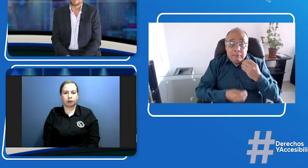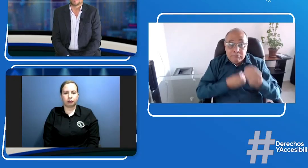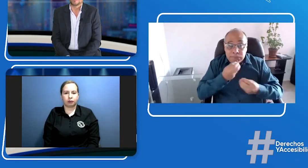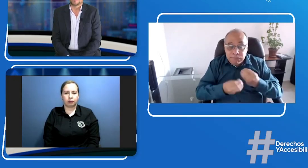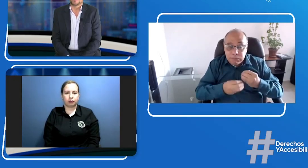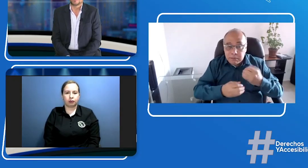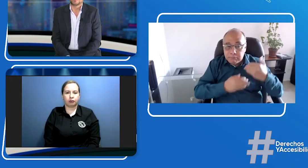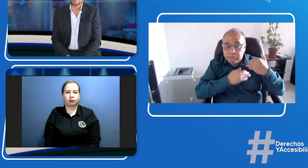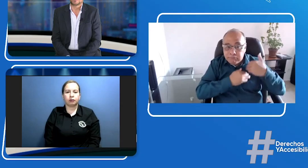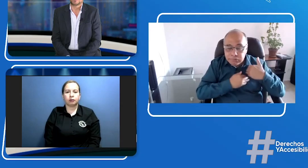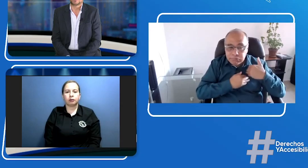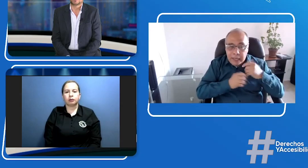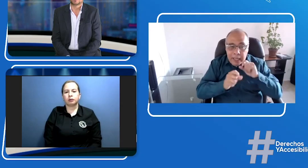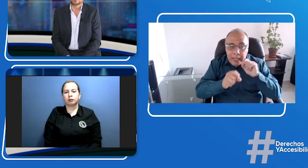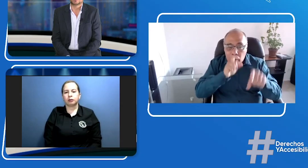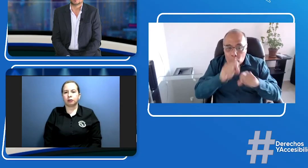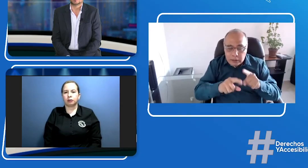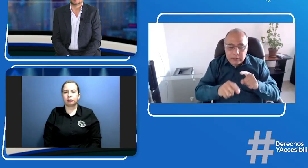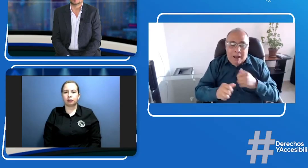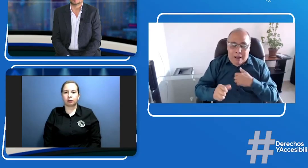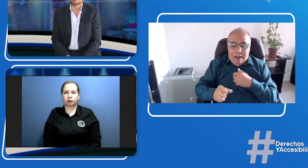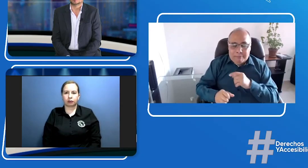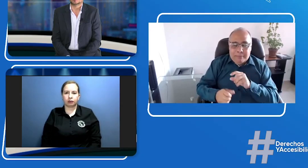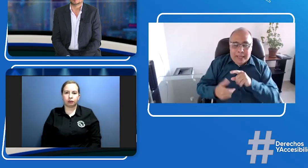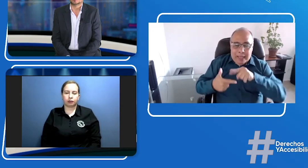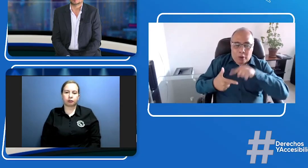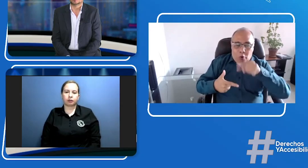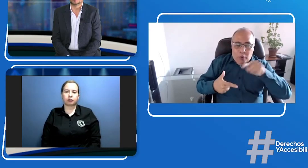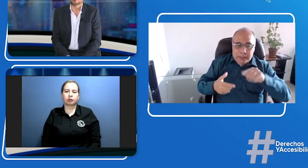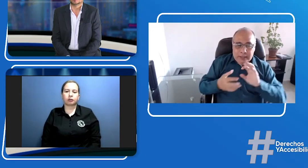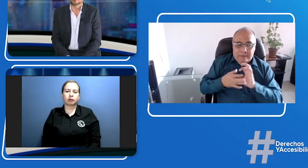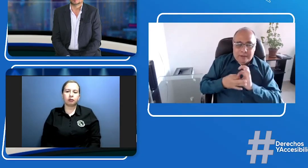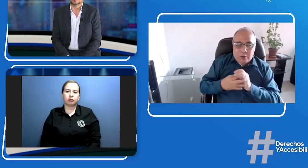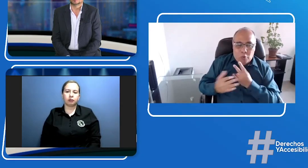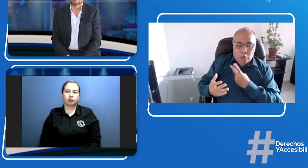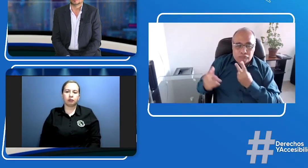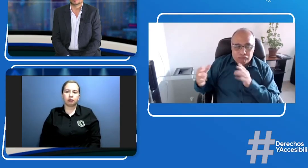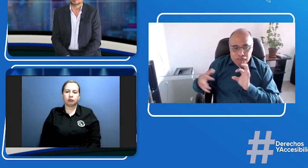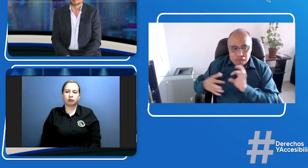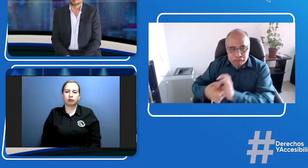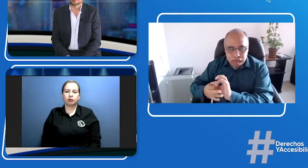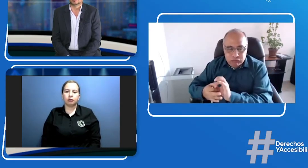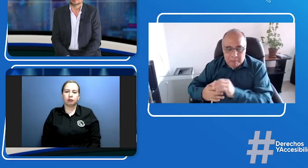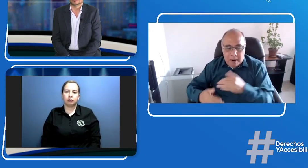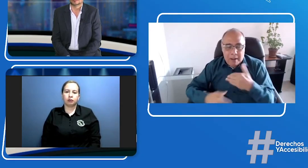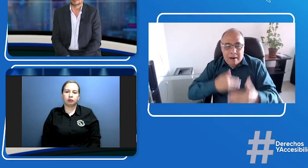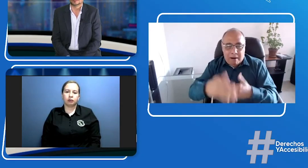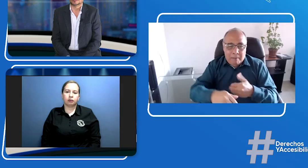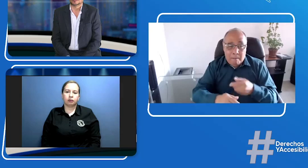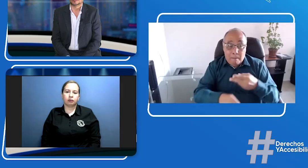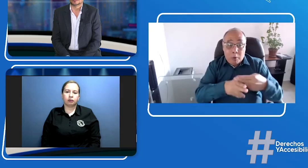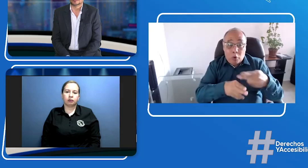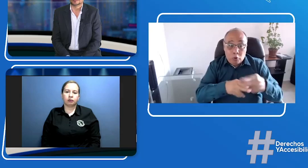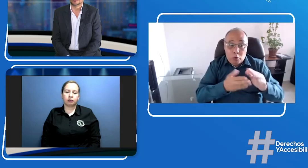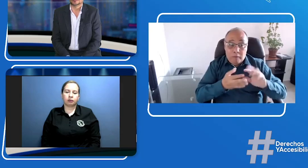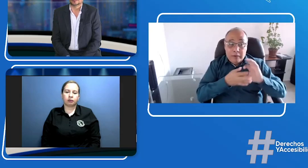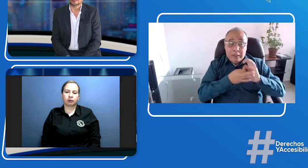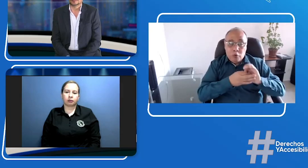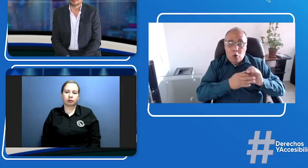pues se pueda recoger un buen documento que dé cuenta de la opinión de la comunidad sorda y de esto pues como mencionaba previamente se encarga